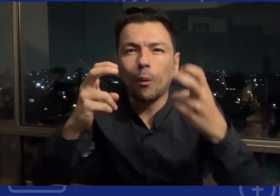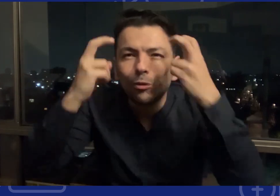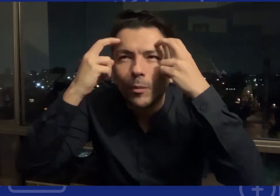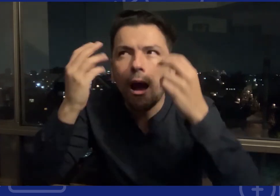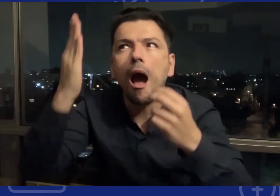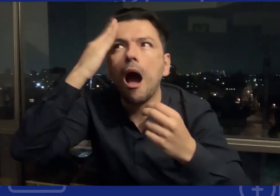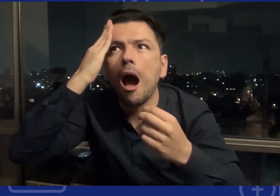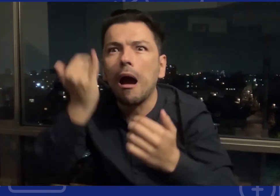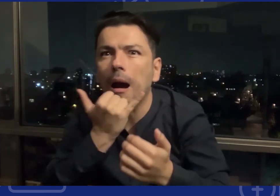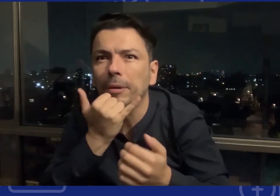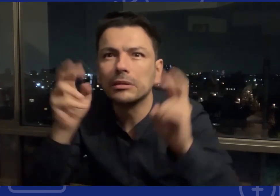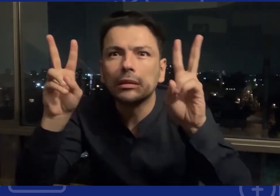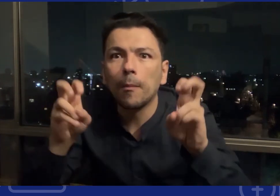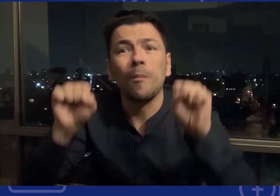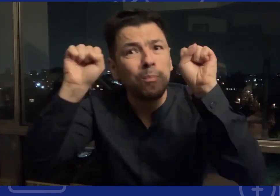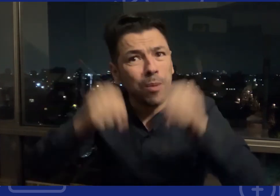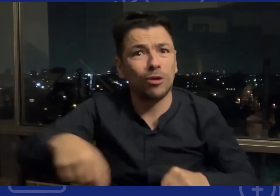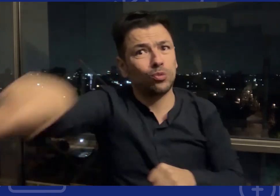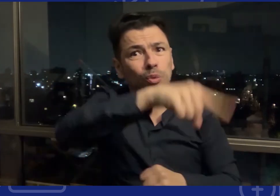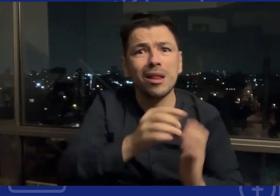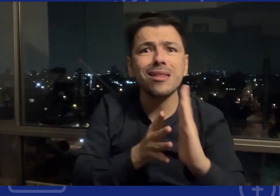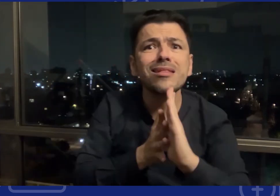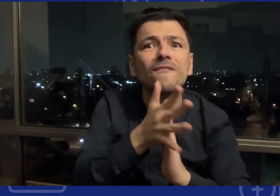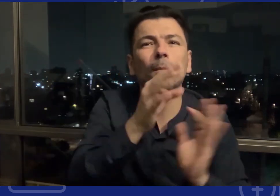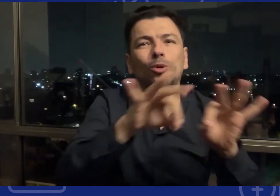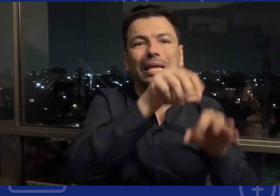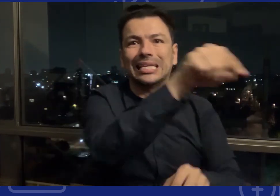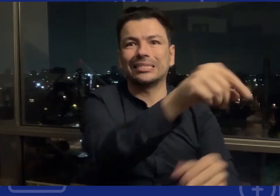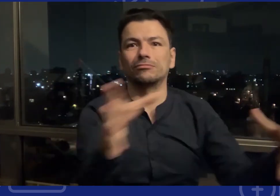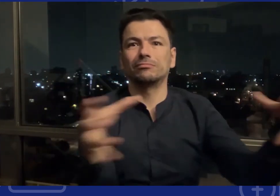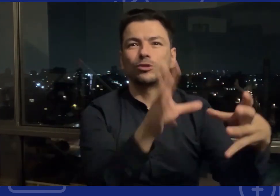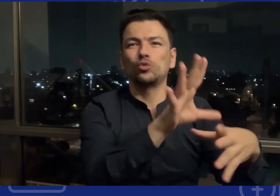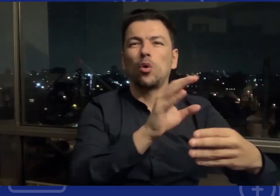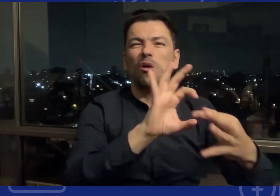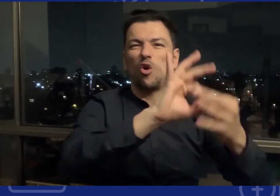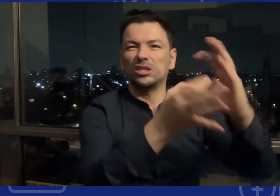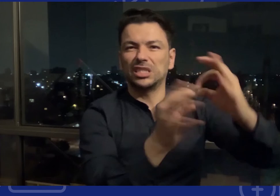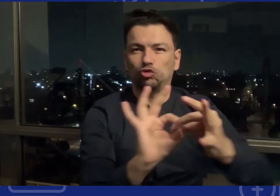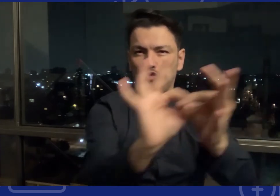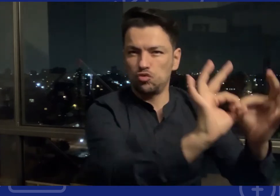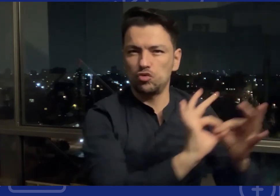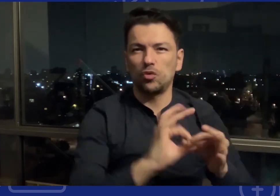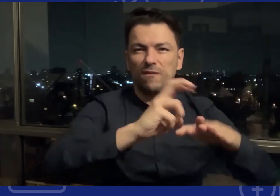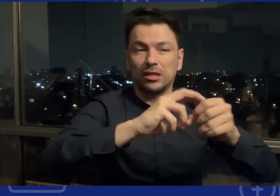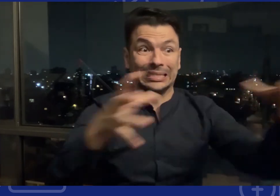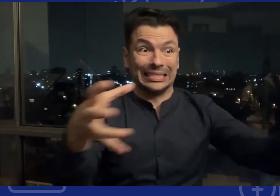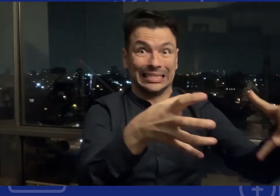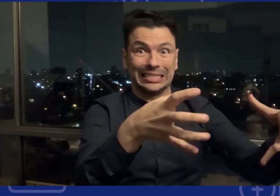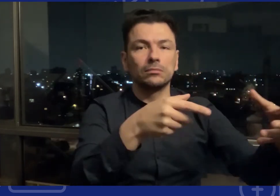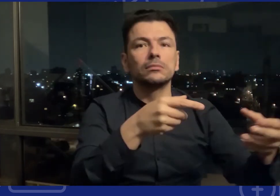sepan y conozcan conozcan esta información que existe una coalición colombiana por la implementación de la convención